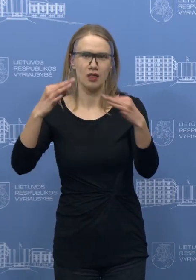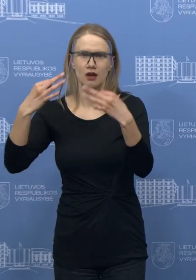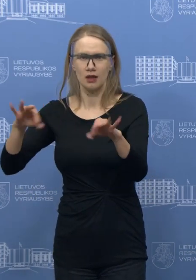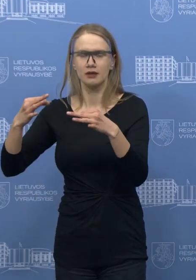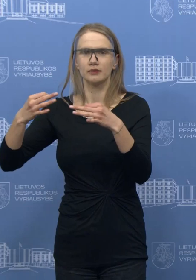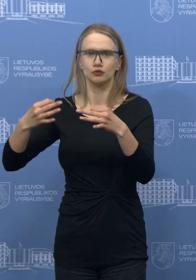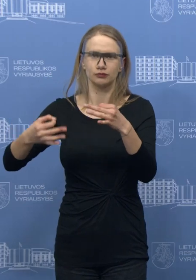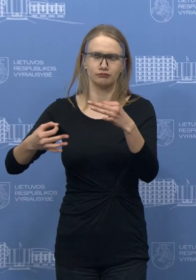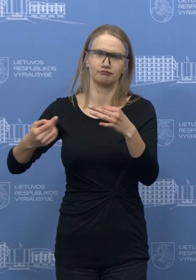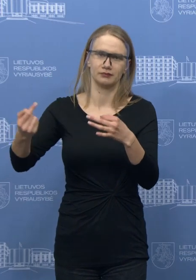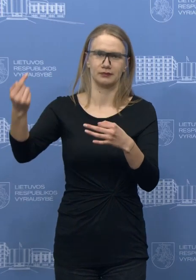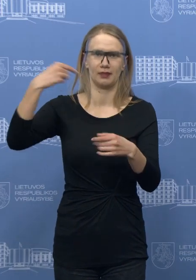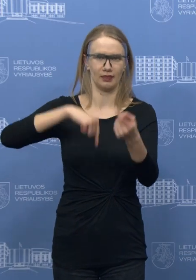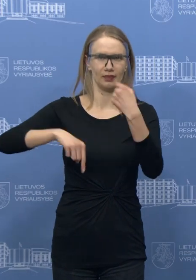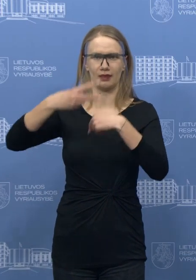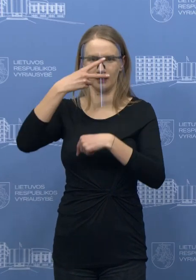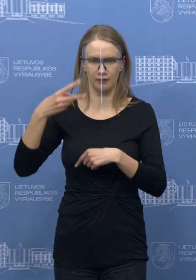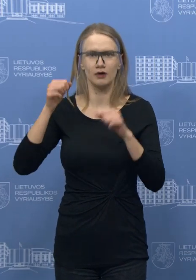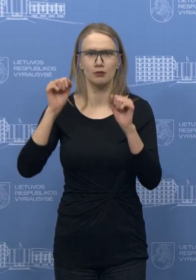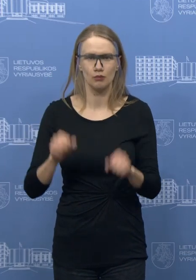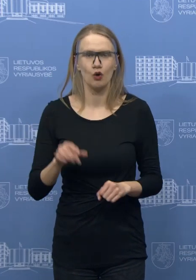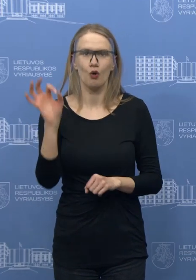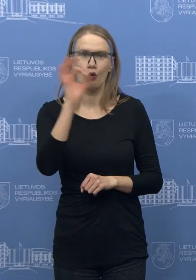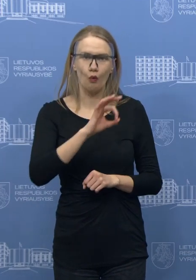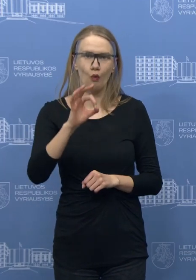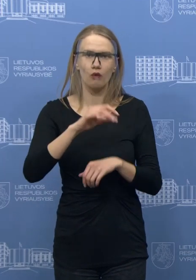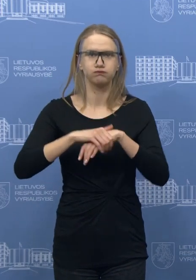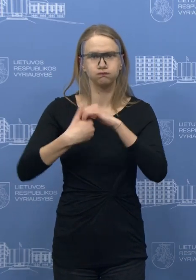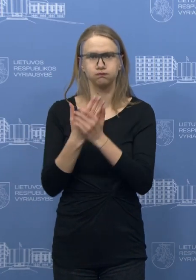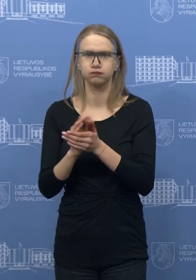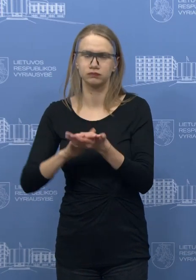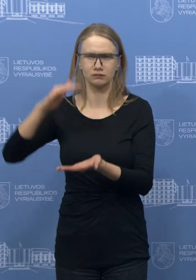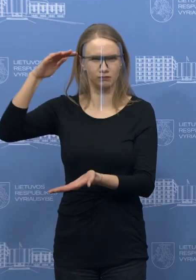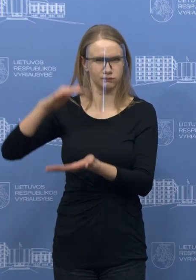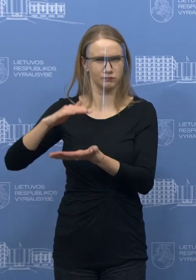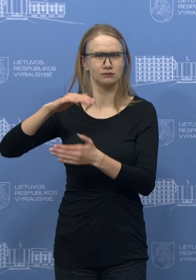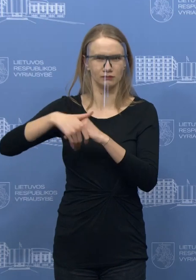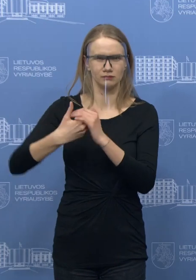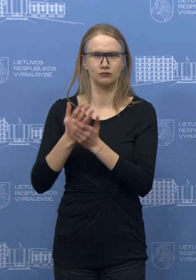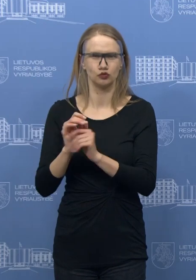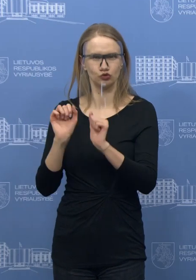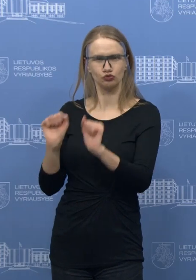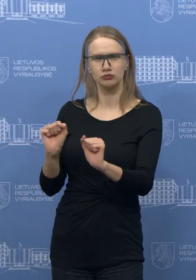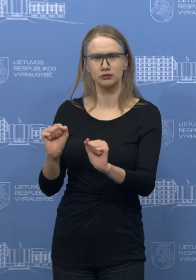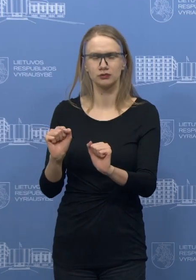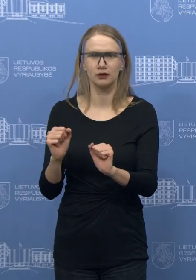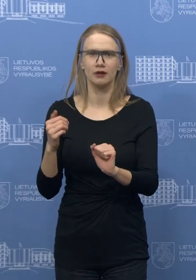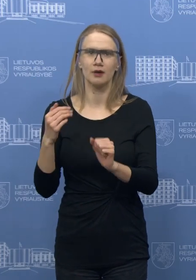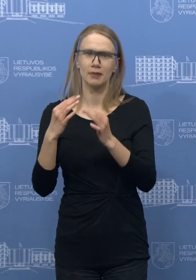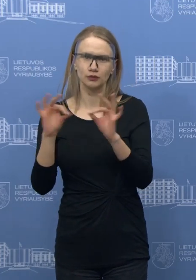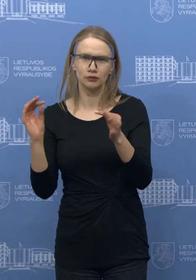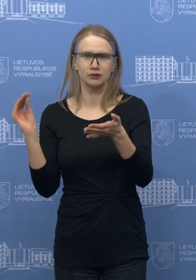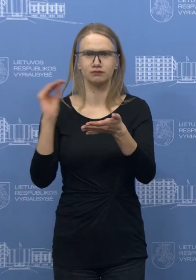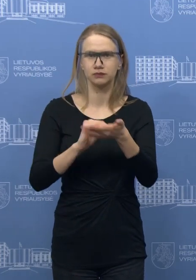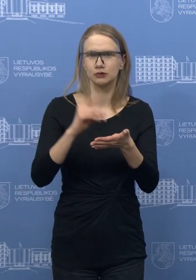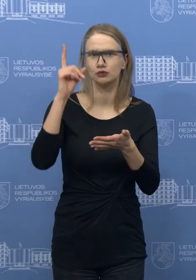įmonės. Ir kalbant apie dezinfekcinį skystį, tai buvo toksai siūlymas įdėti ribojimą, bet jis visiog tapo neaktualus,